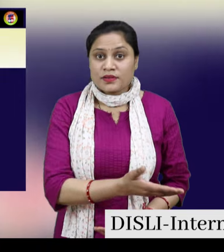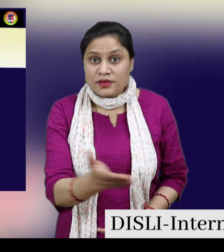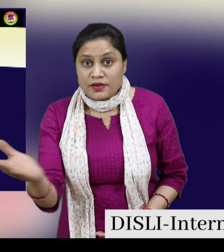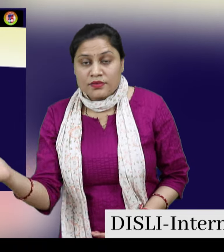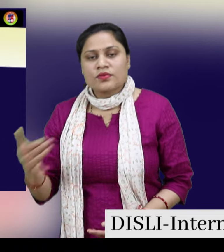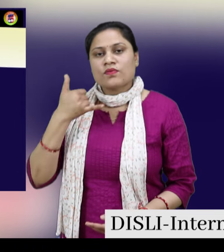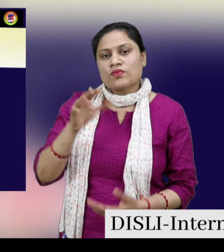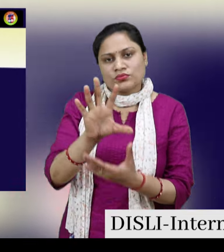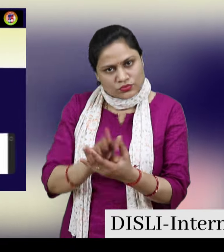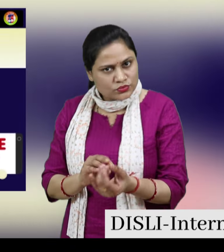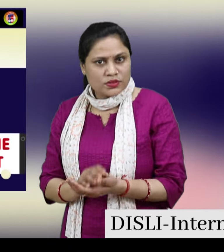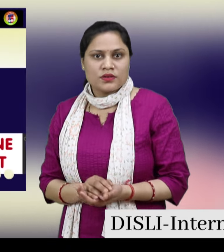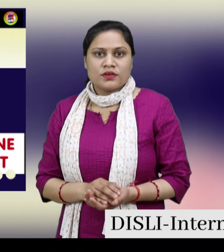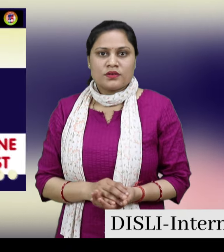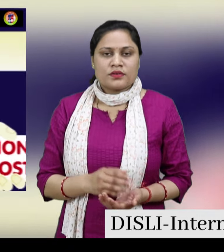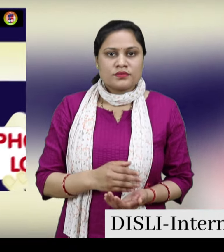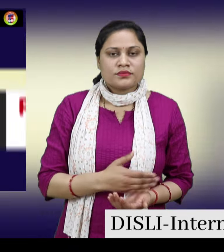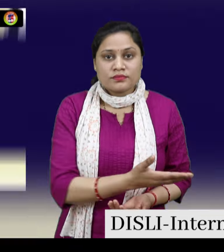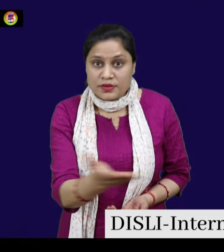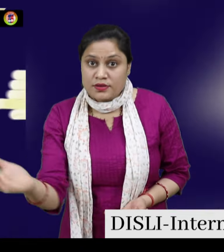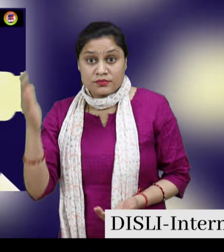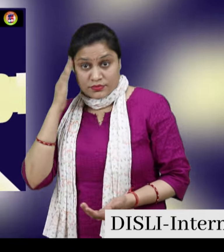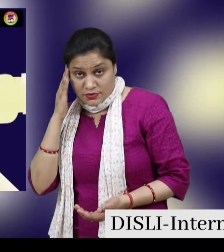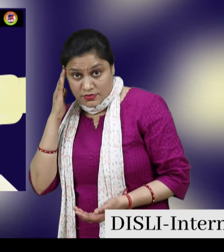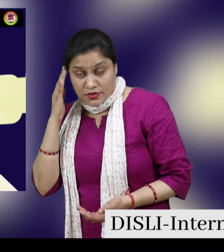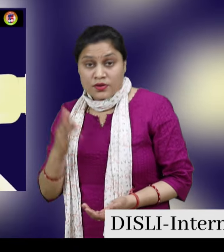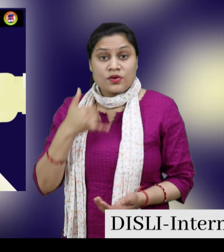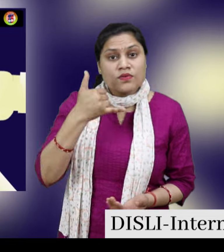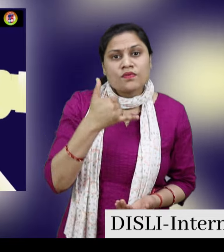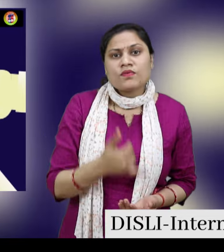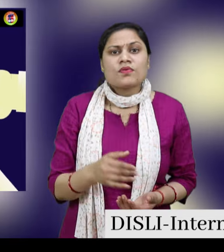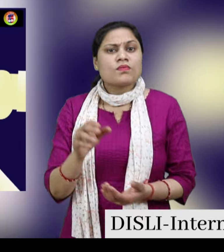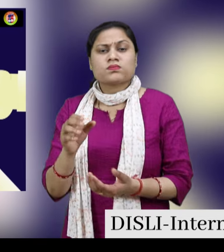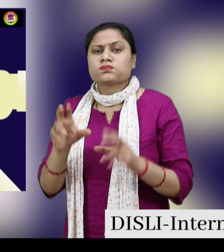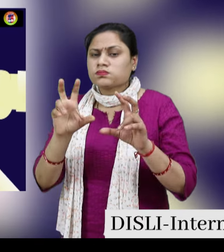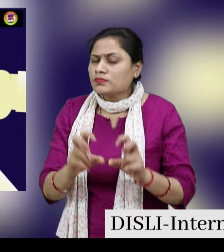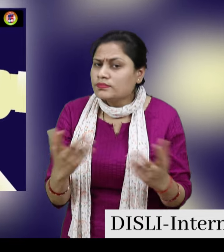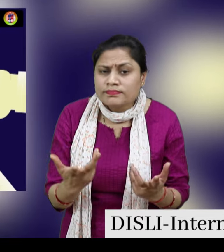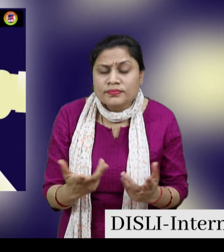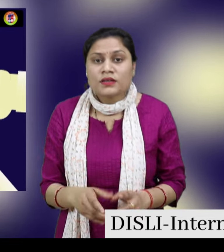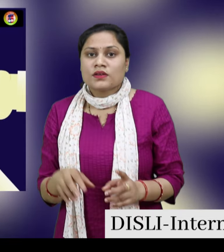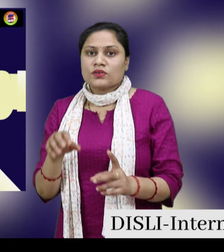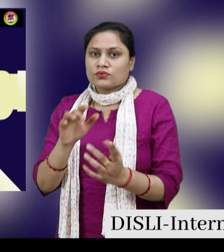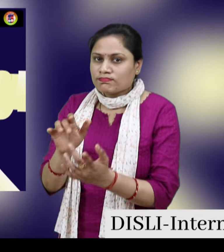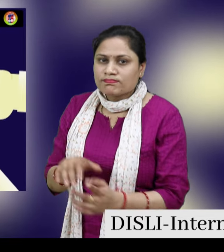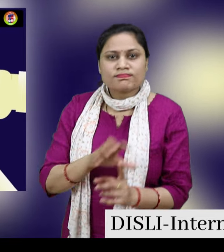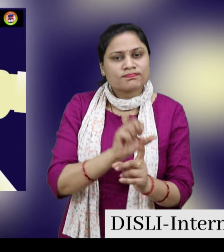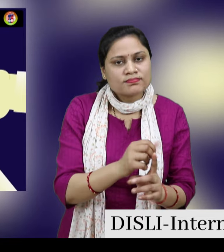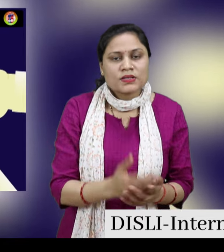क्या आपका फोन चोरी हो गया है क्या आप जानते हैं कि अपना बोवाइल फोन कैसे ब्लॉक करें और ट्रेस करें